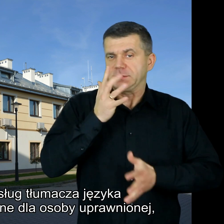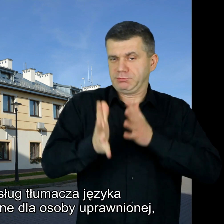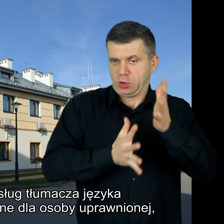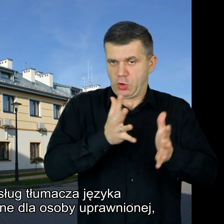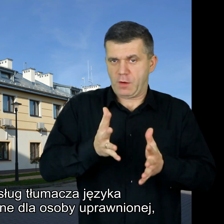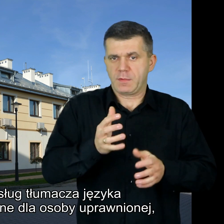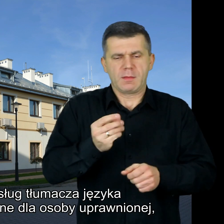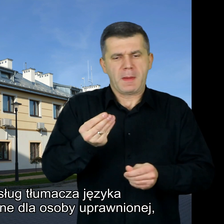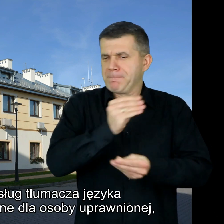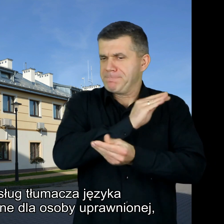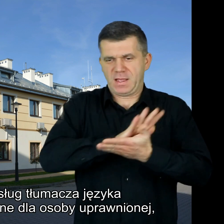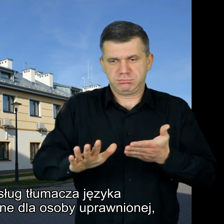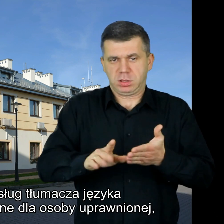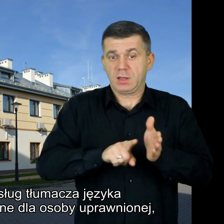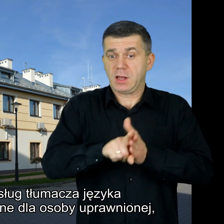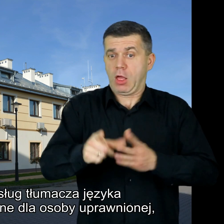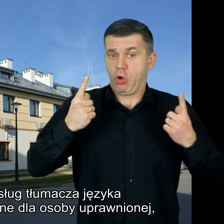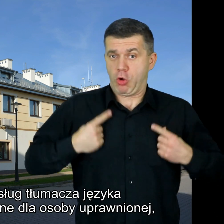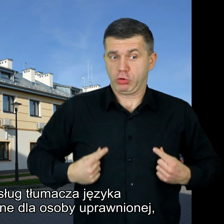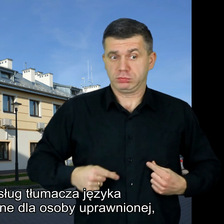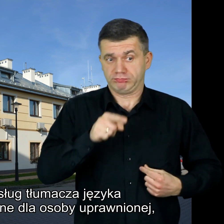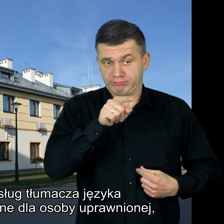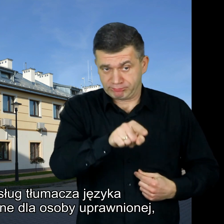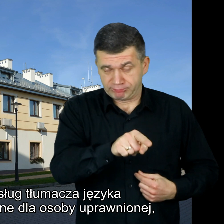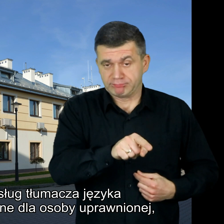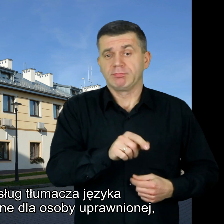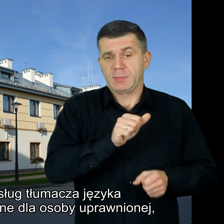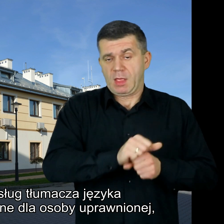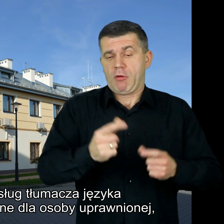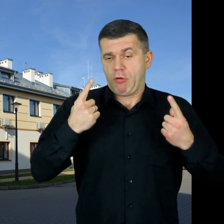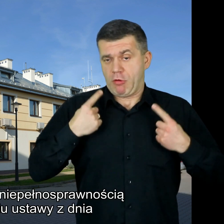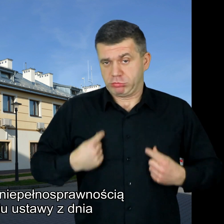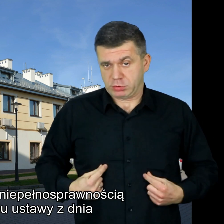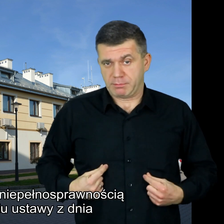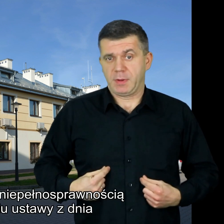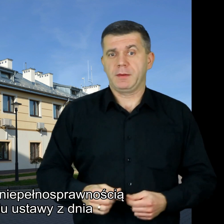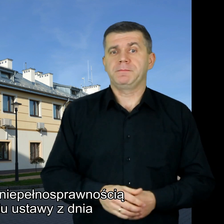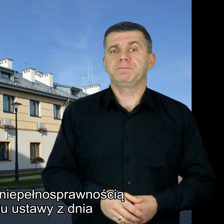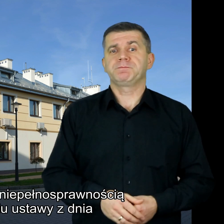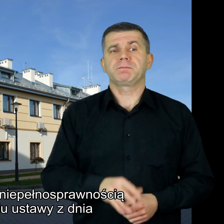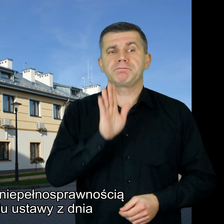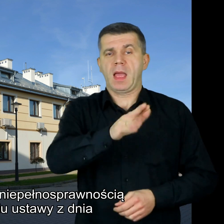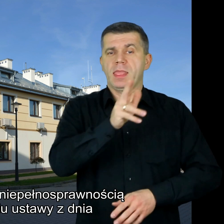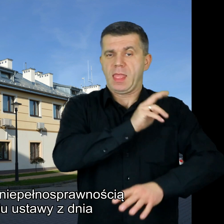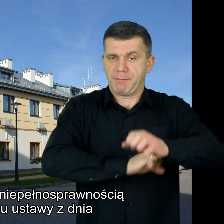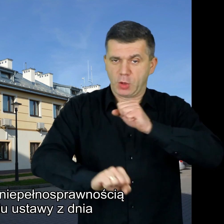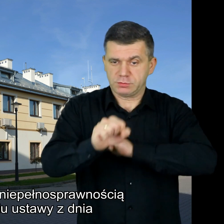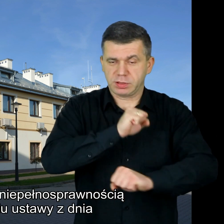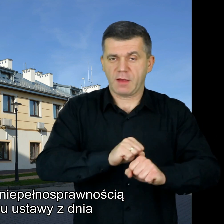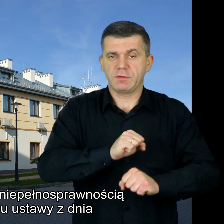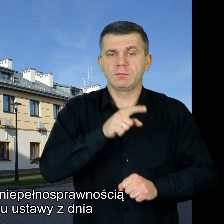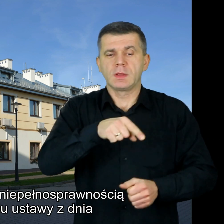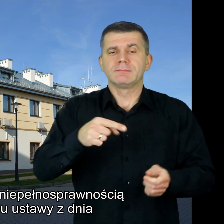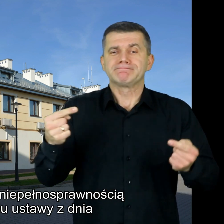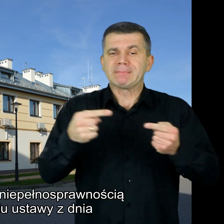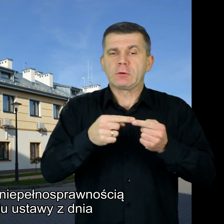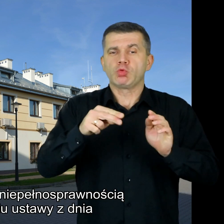tłumacza języka migowego jest bezpłatne dla osoby uprawnionej, będącej osobą Z niepełnosprawnością w